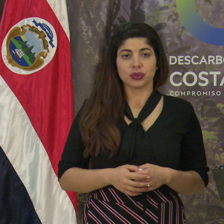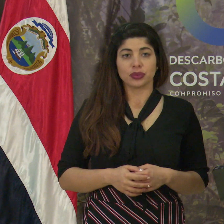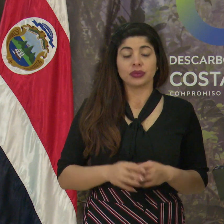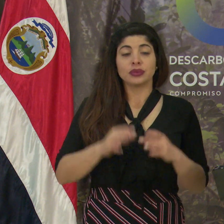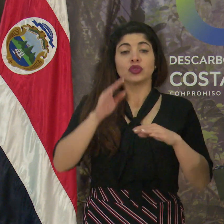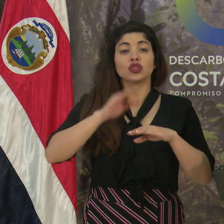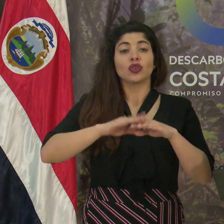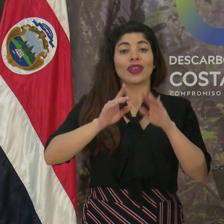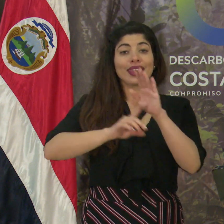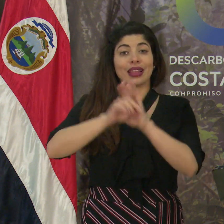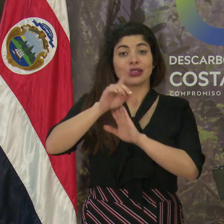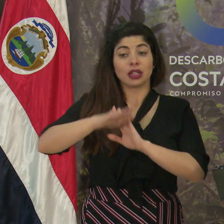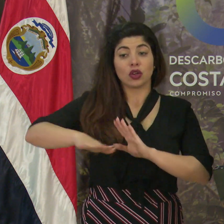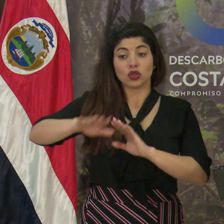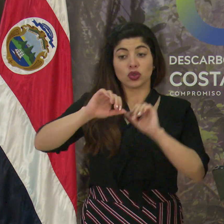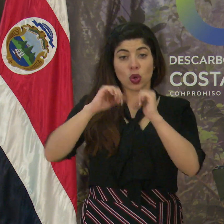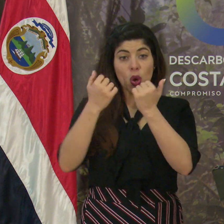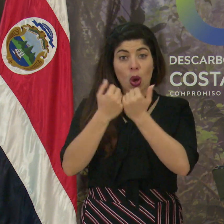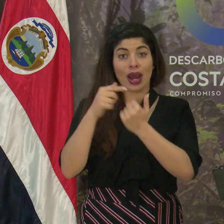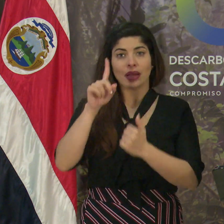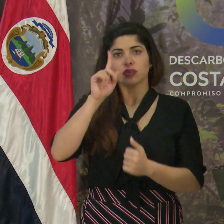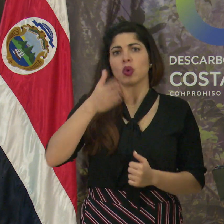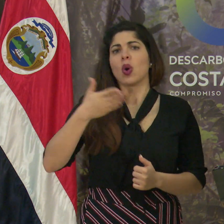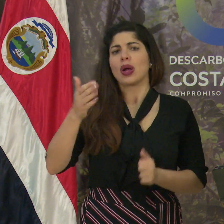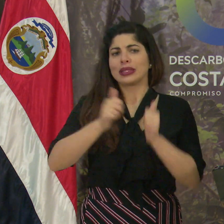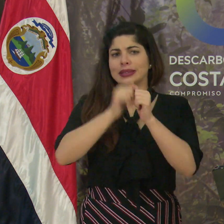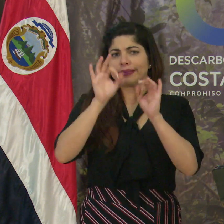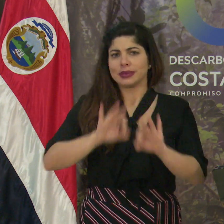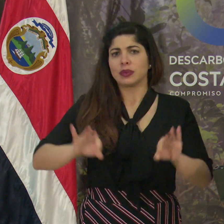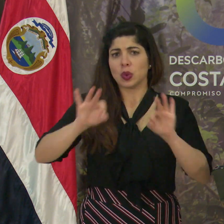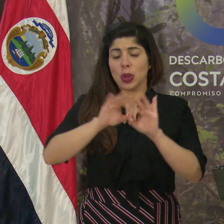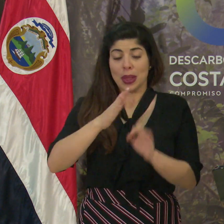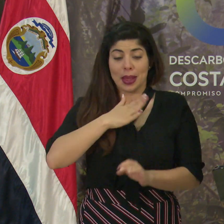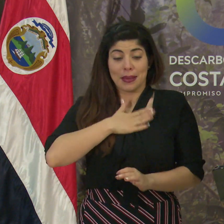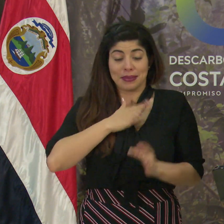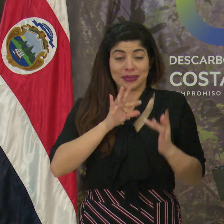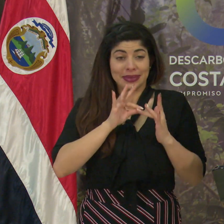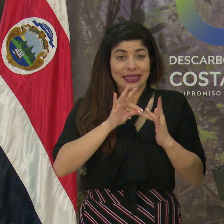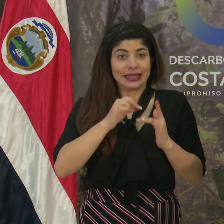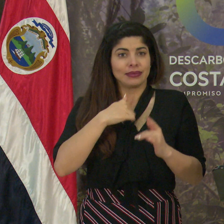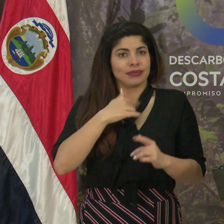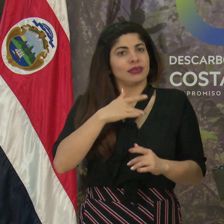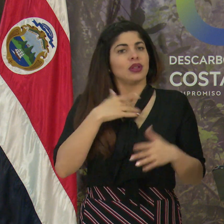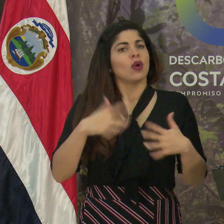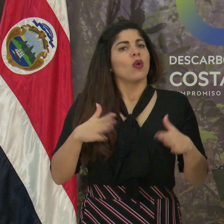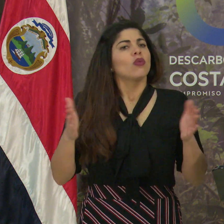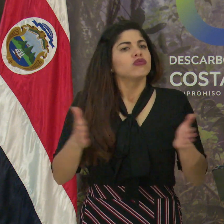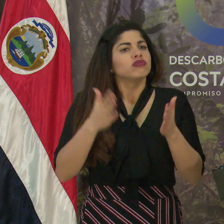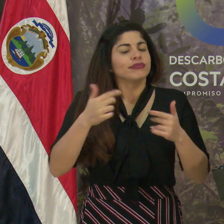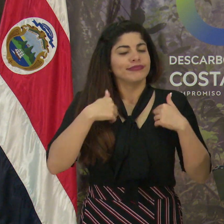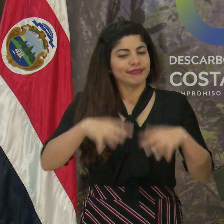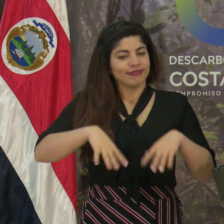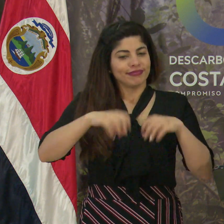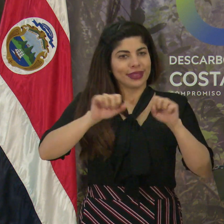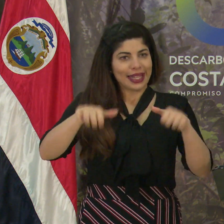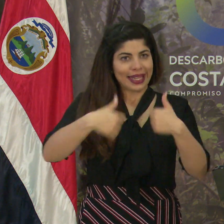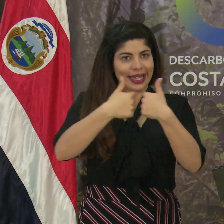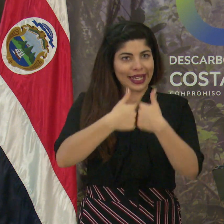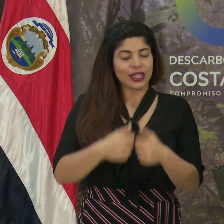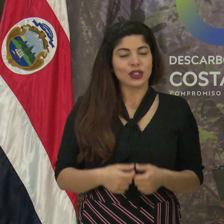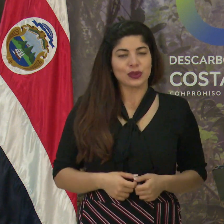Sobre el desarrollo en la región, que es una de las cosas más importantes y que a mí particularmente me motiva a asumir este reto,